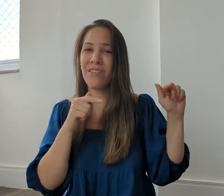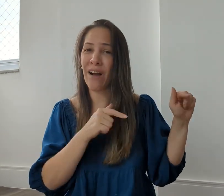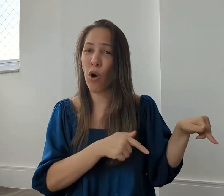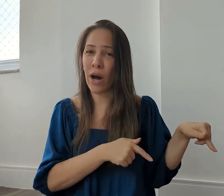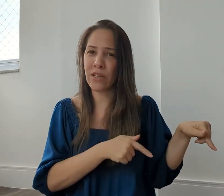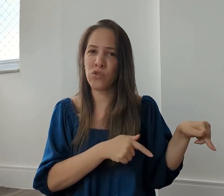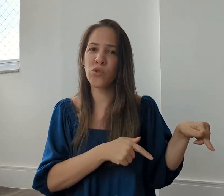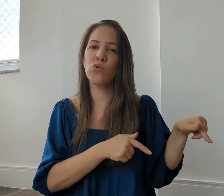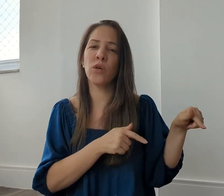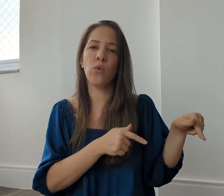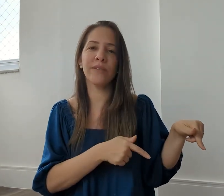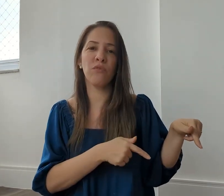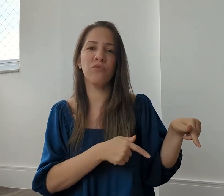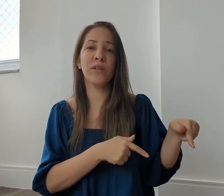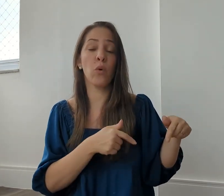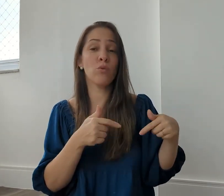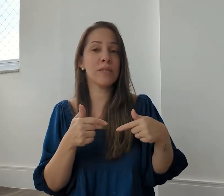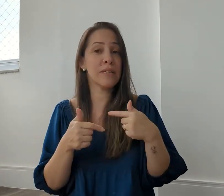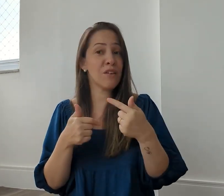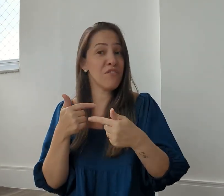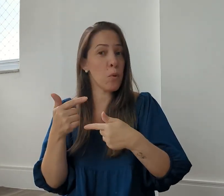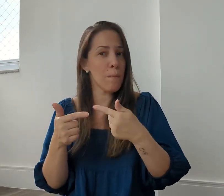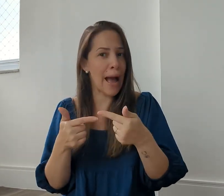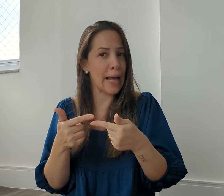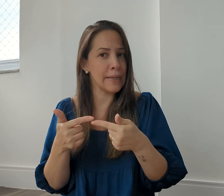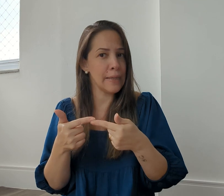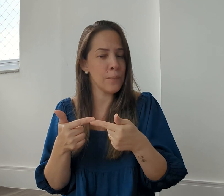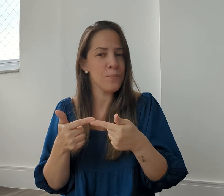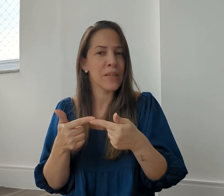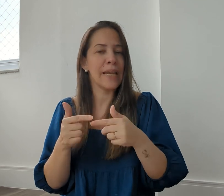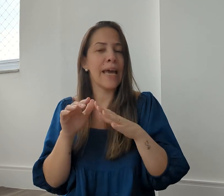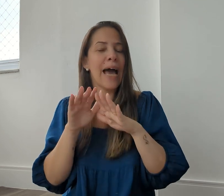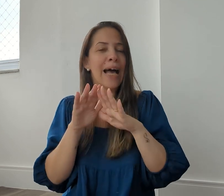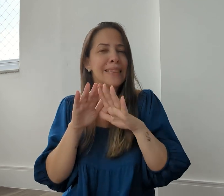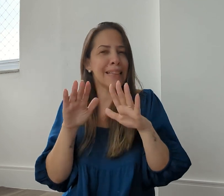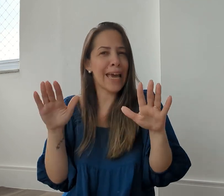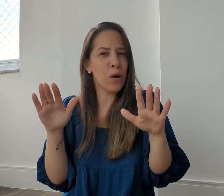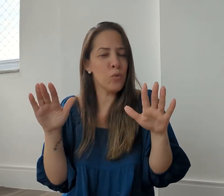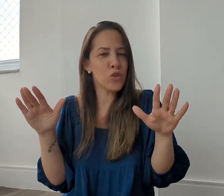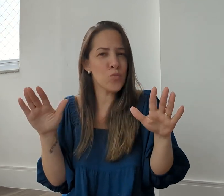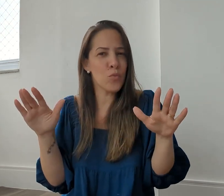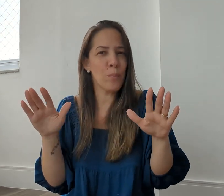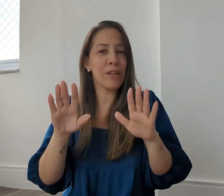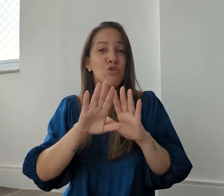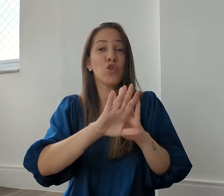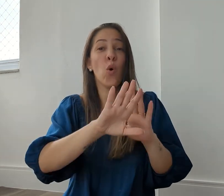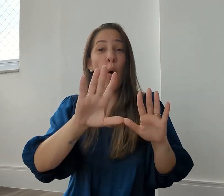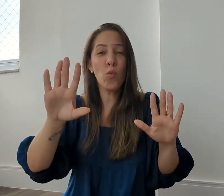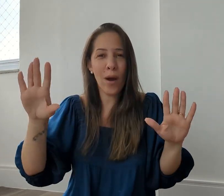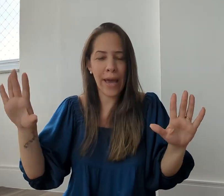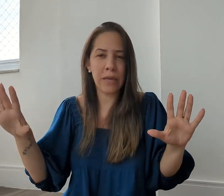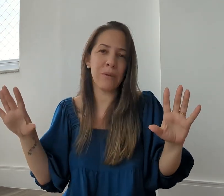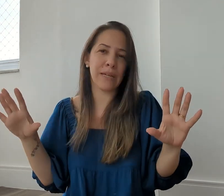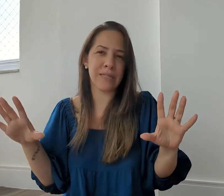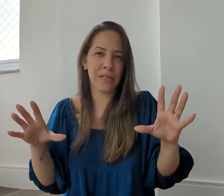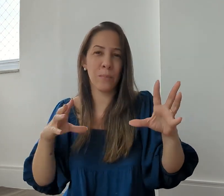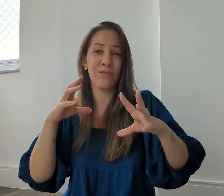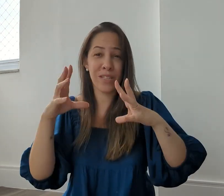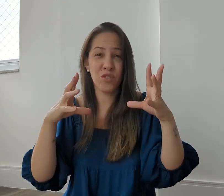agora em julho, quando eu fui, eu consegui filmar ali, né, até o último momento de como é a imigração, pra vocês